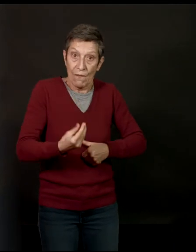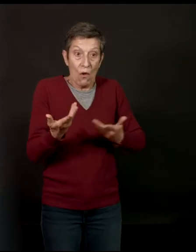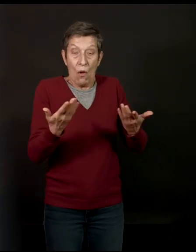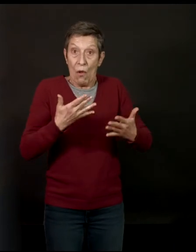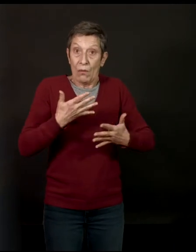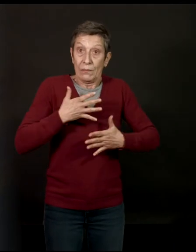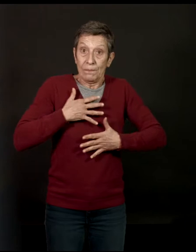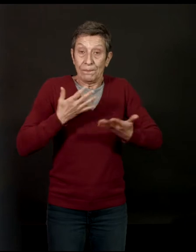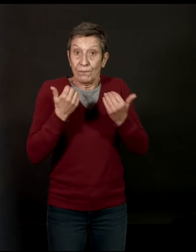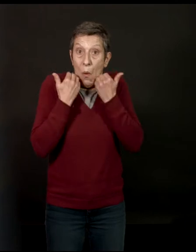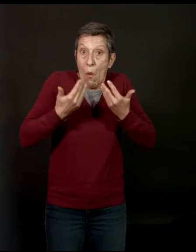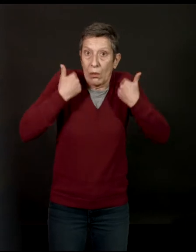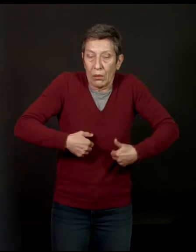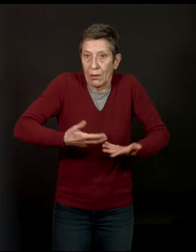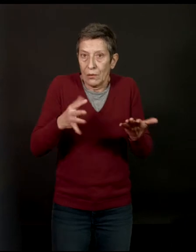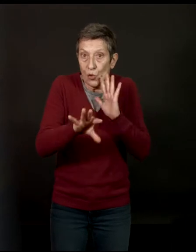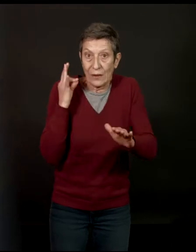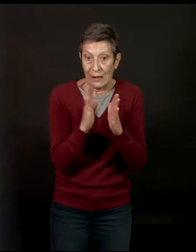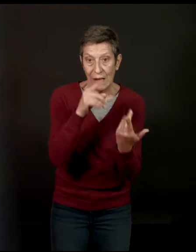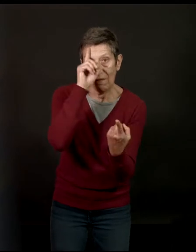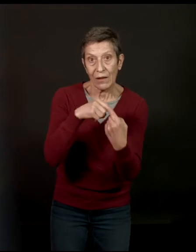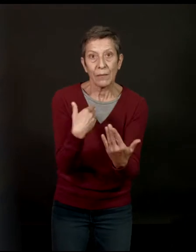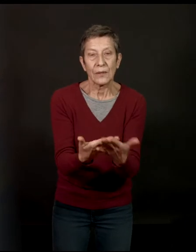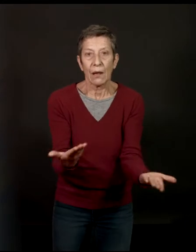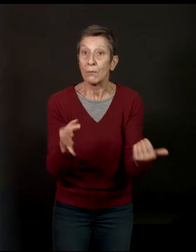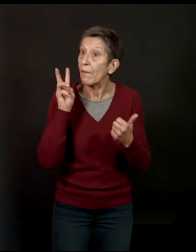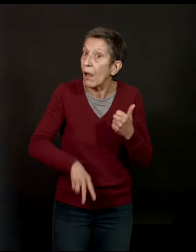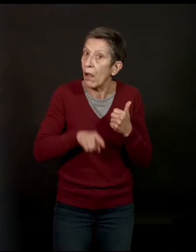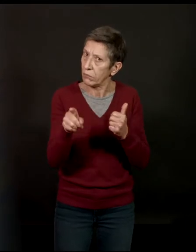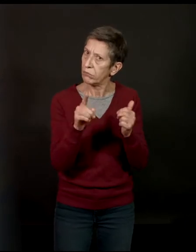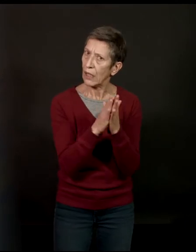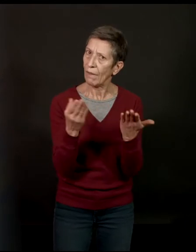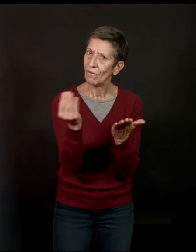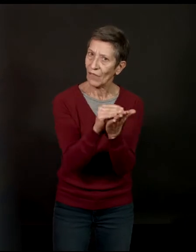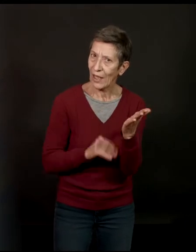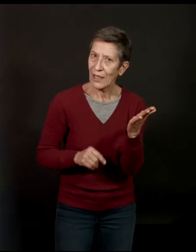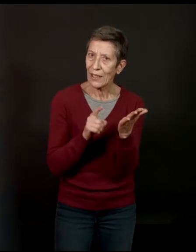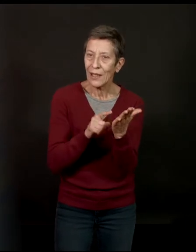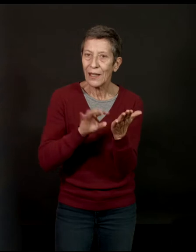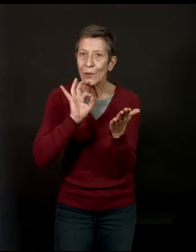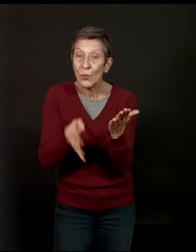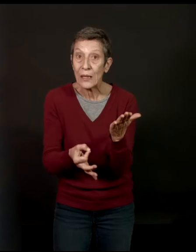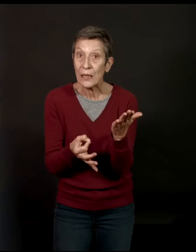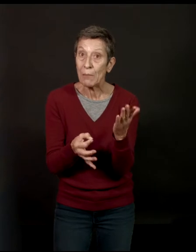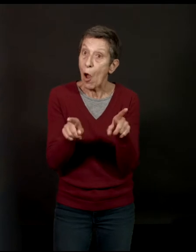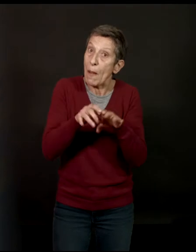sur un sujet comme celui-là ». Et on voit qu'on est à la charnière, c'est-à qu'il fait le livre, mais à la fois, il a peur